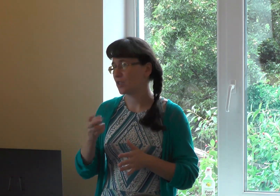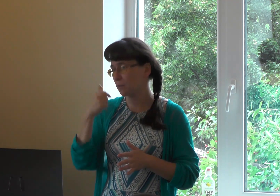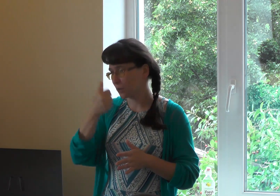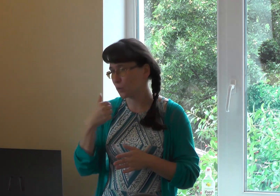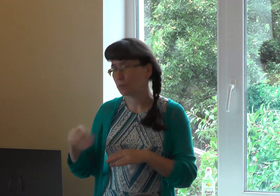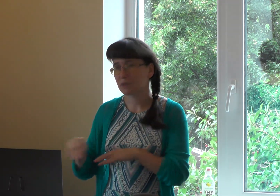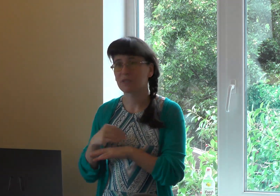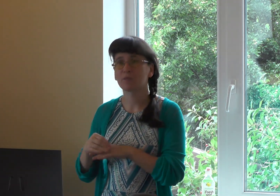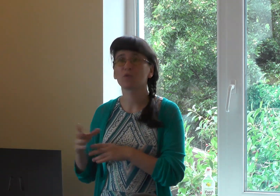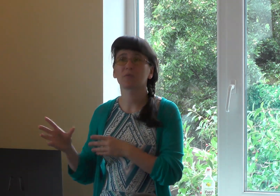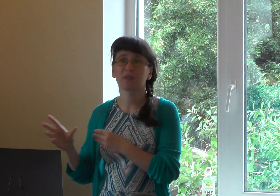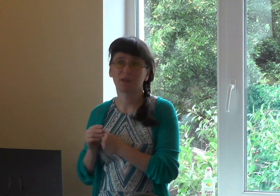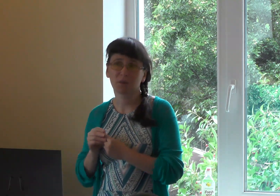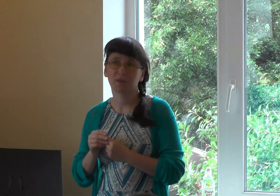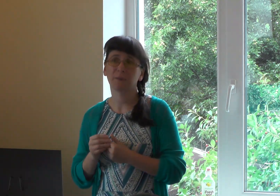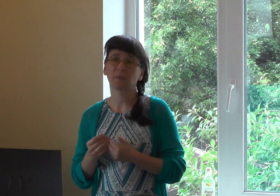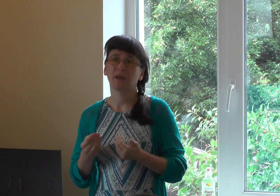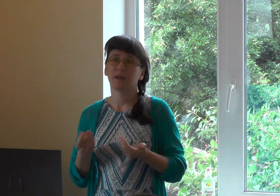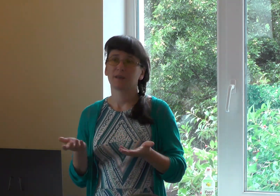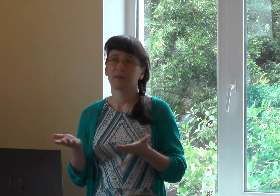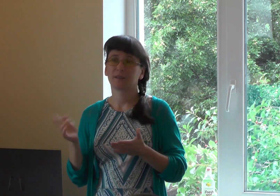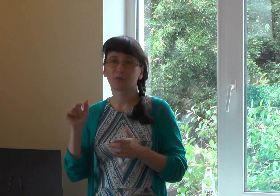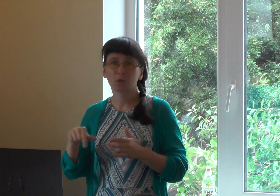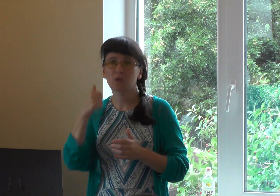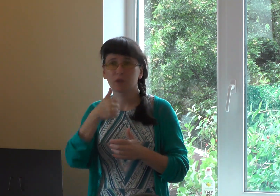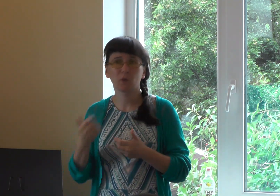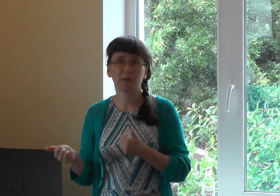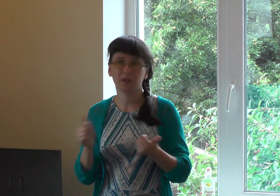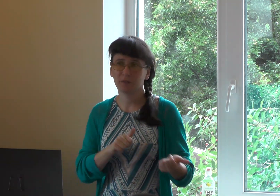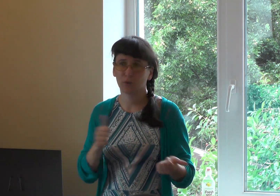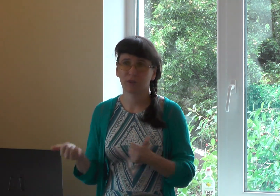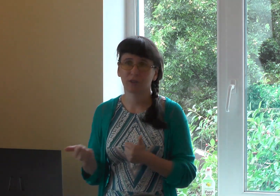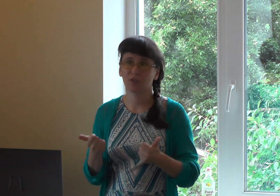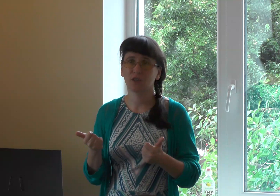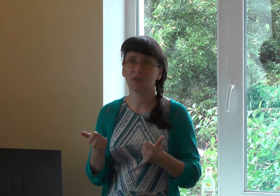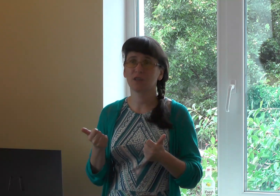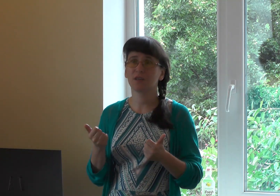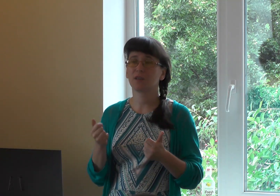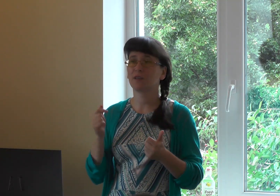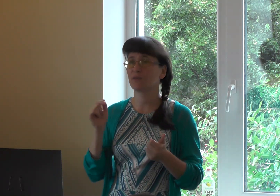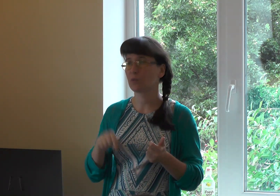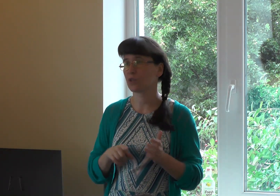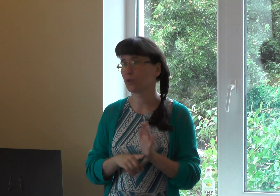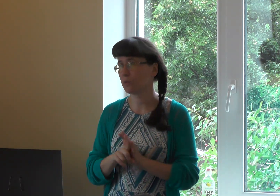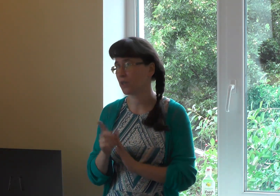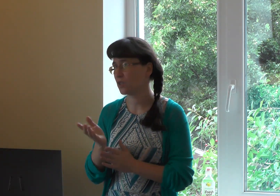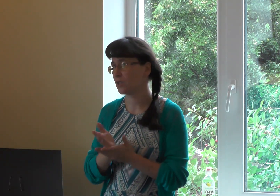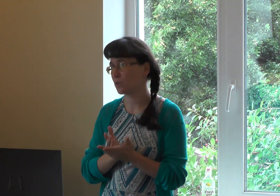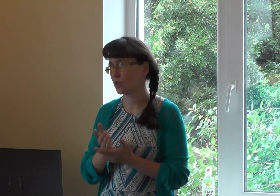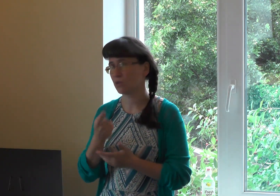году вместе с мужем одновременно. В том же году приняли плодное трещение, и в том же году мы начали служить